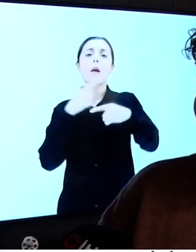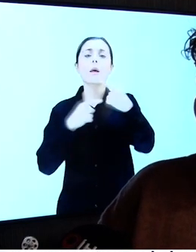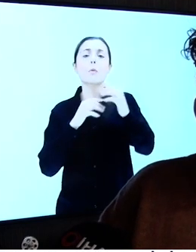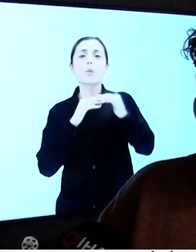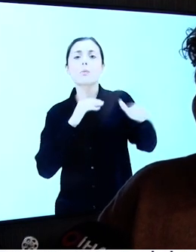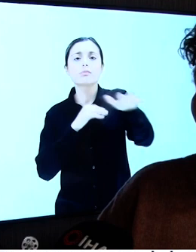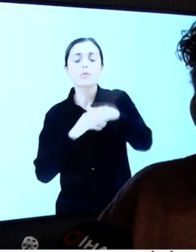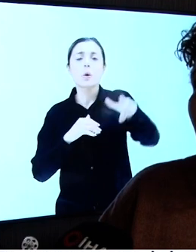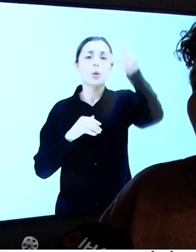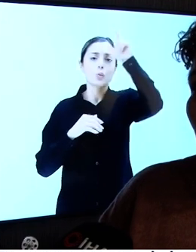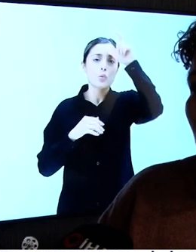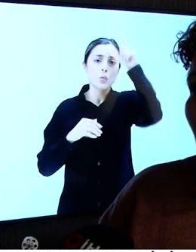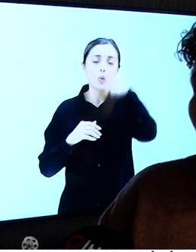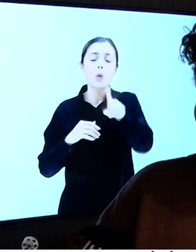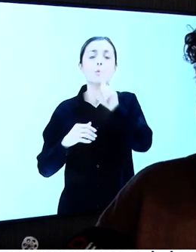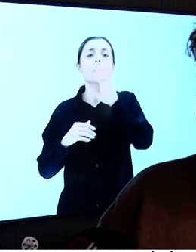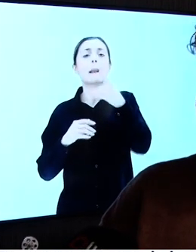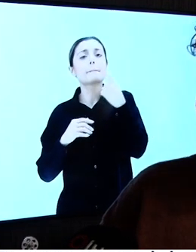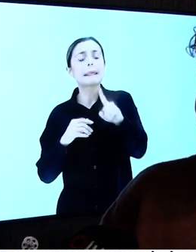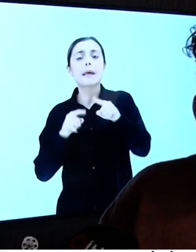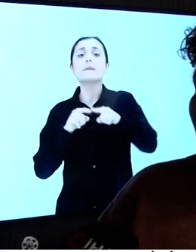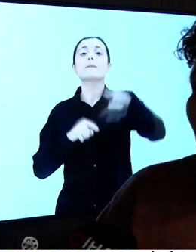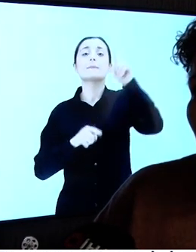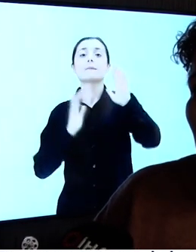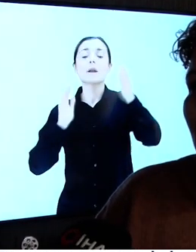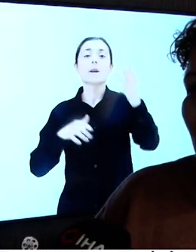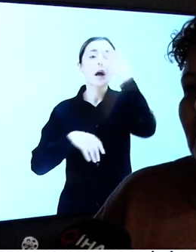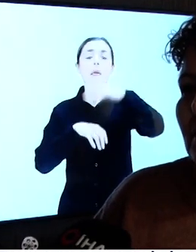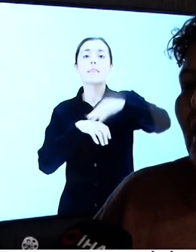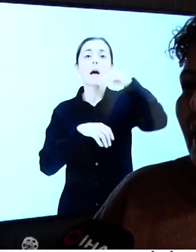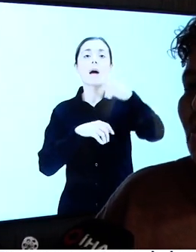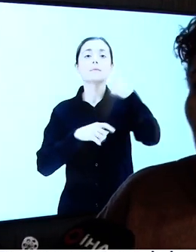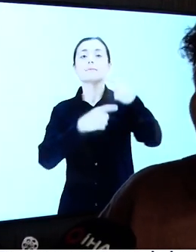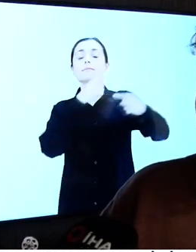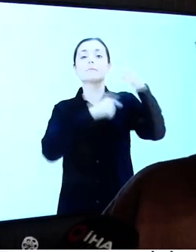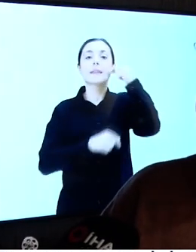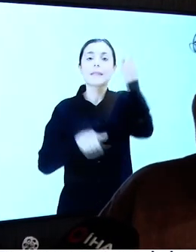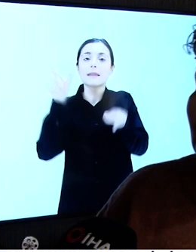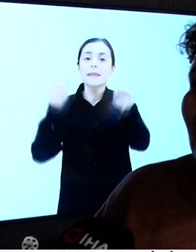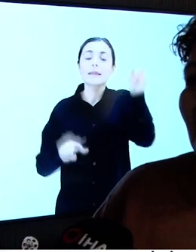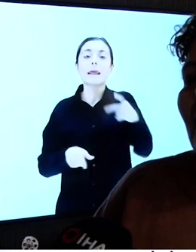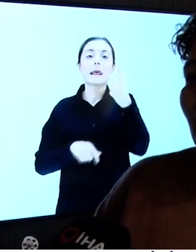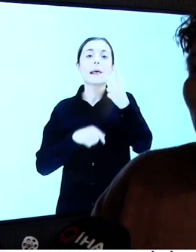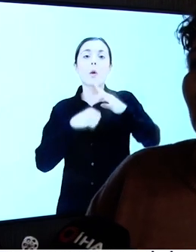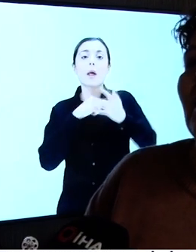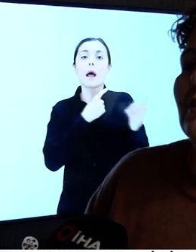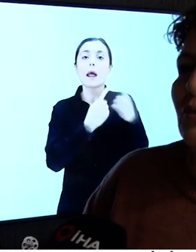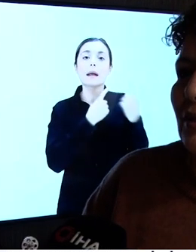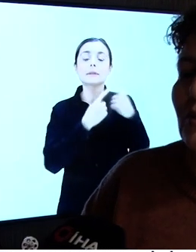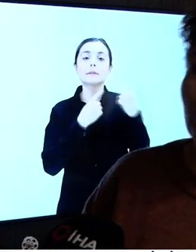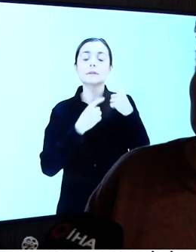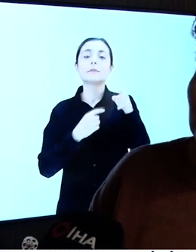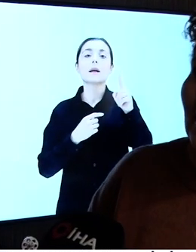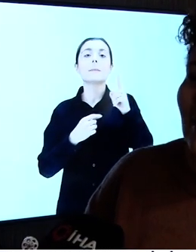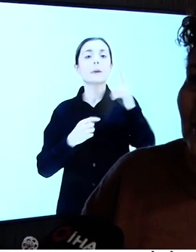sağlamaları biraz zor oluyor. Ben bu konuda uzmanlaşarak bu durumu avantaja çevirdim ve mesleğim haline getirdim. Cumhurbaşkanımızın